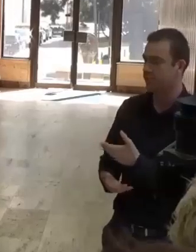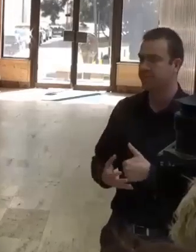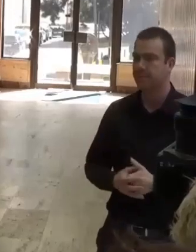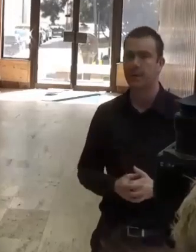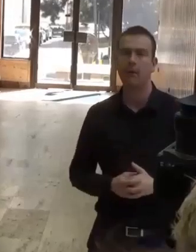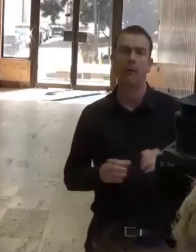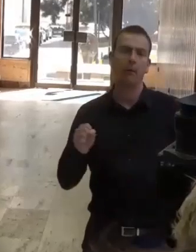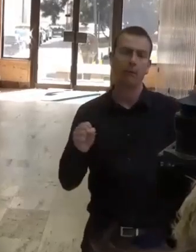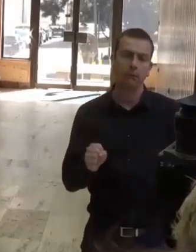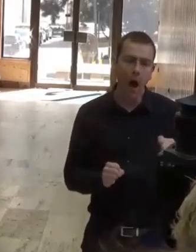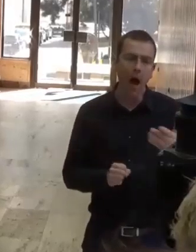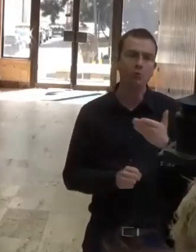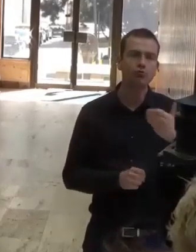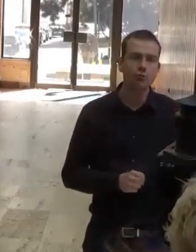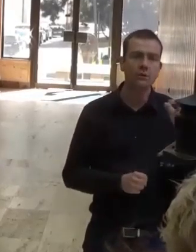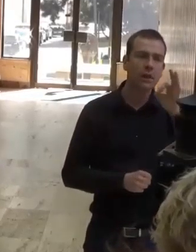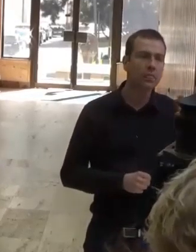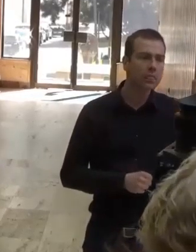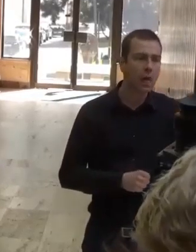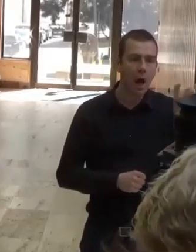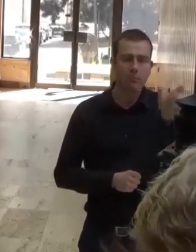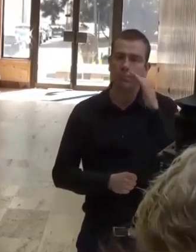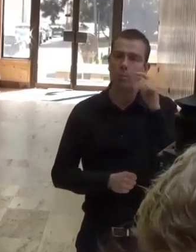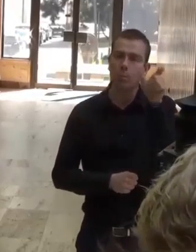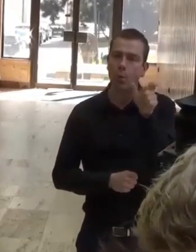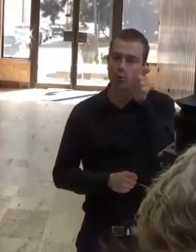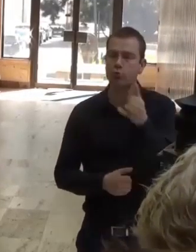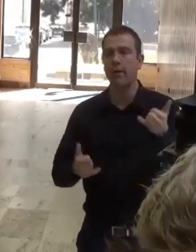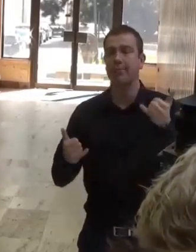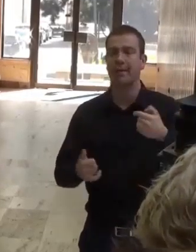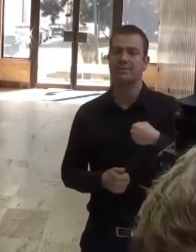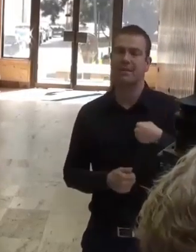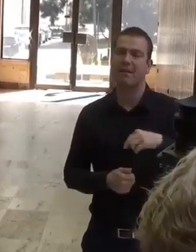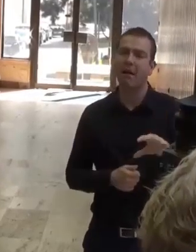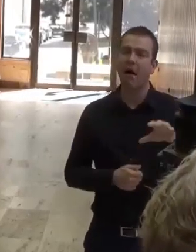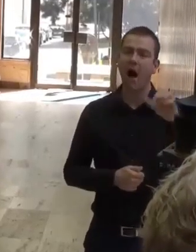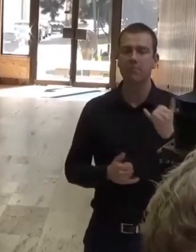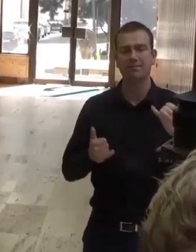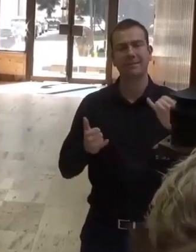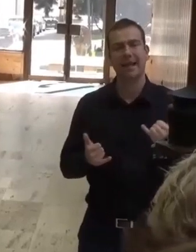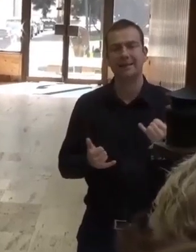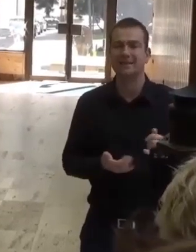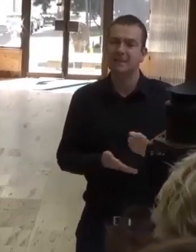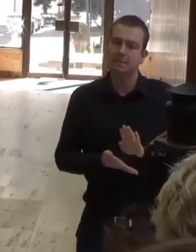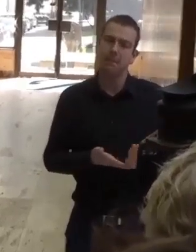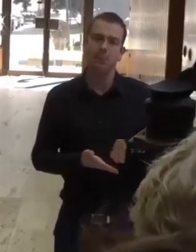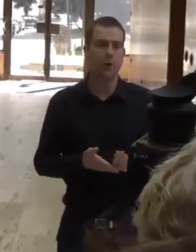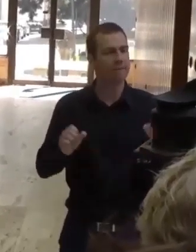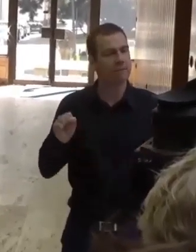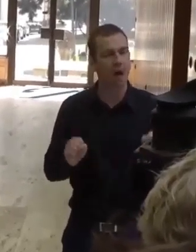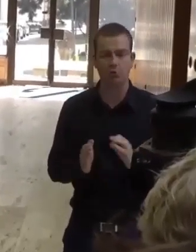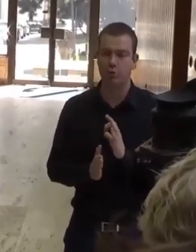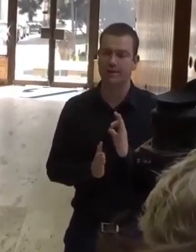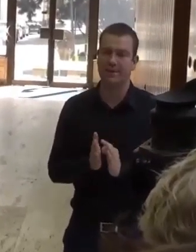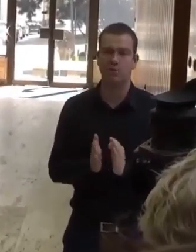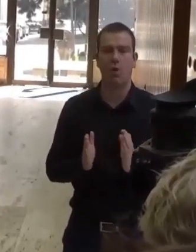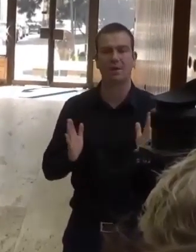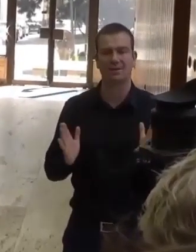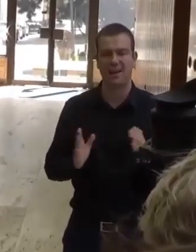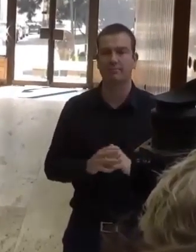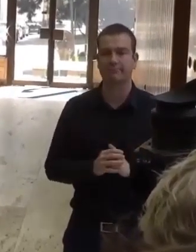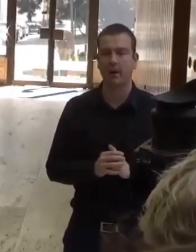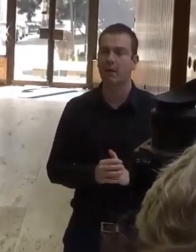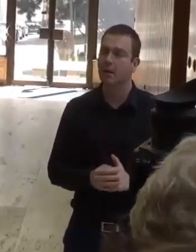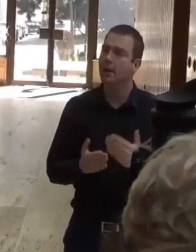Vážené dámy a páni, uvedomujeme si, že momentálne je mimoriadne vážna situácia a je